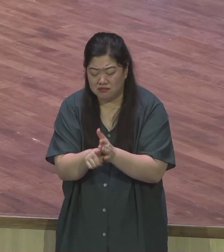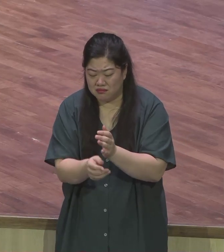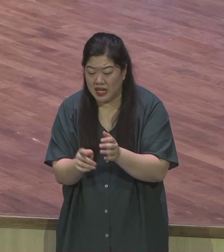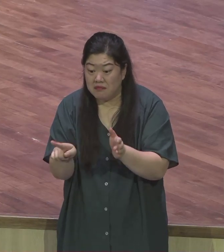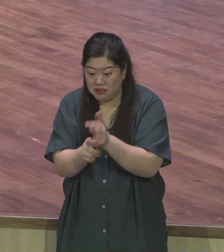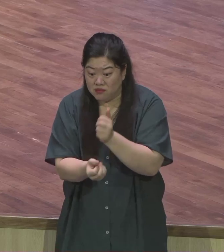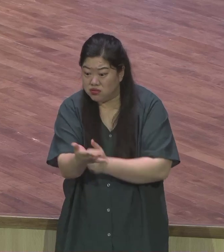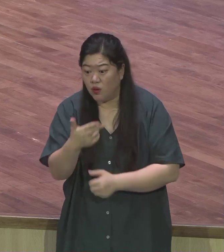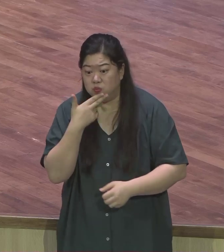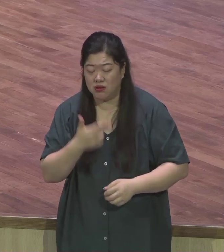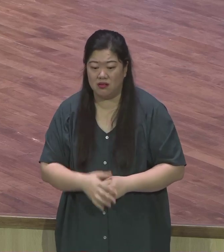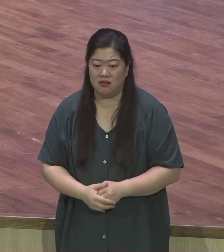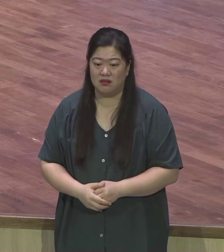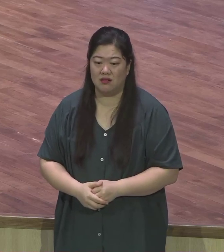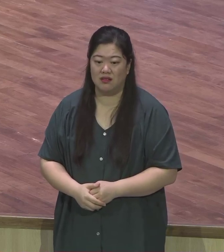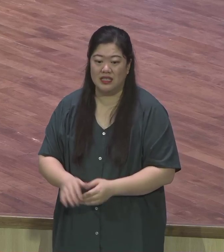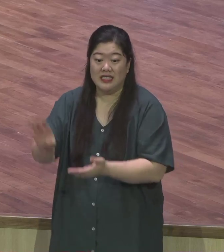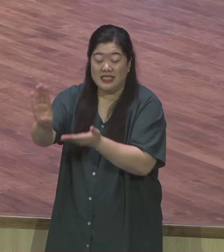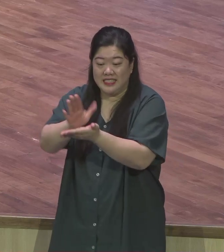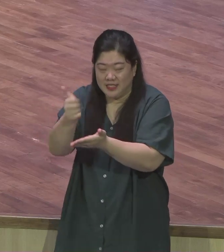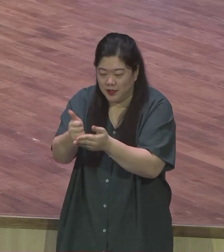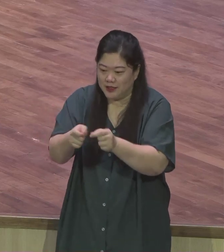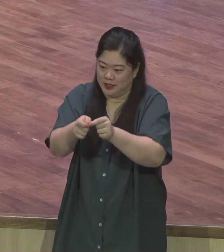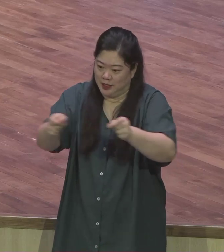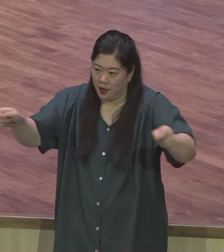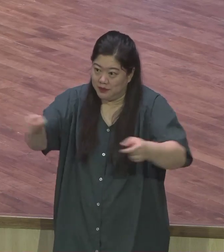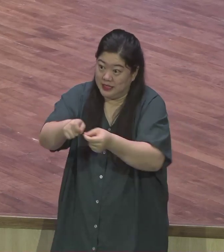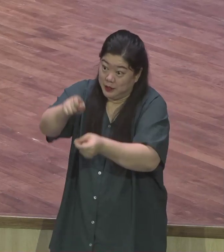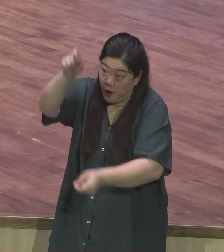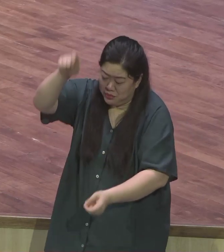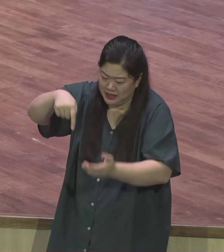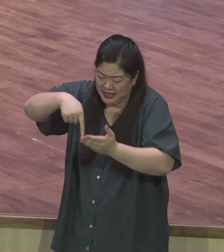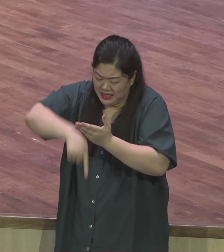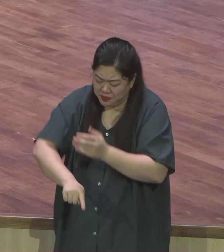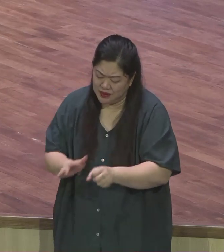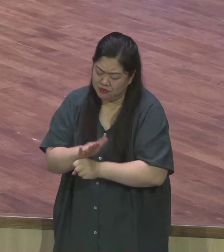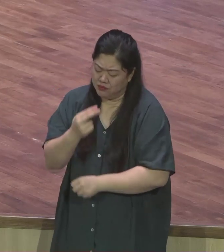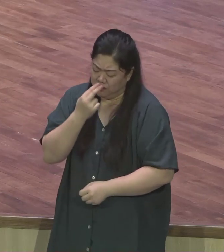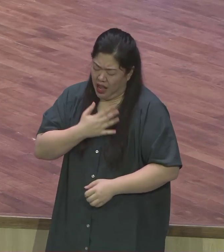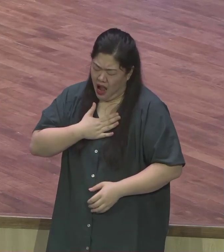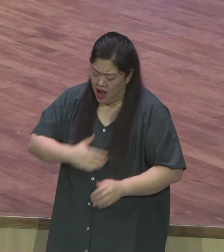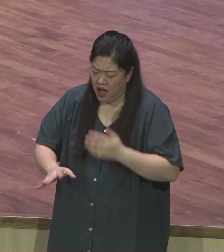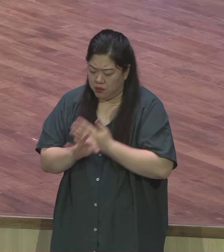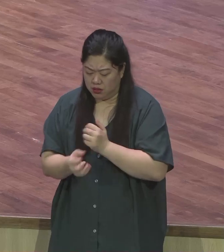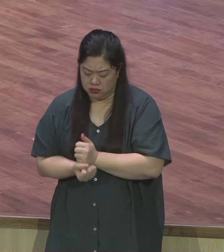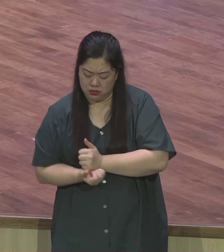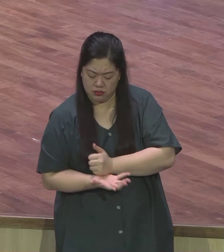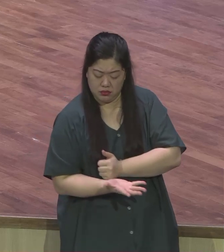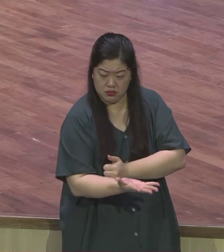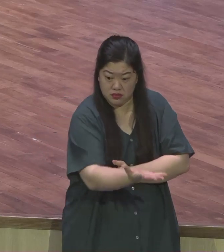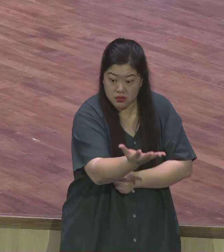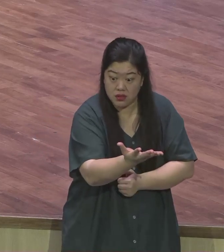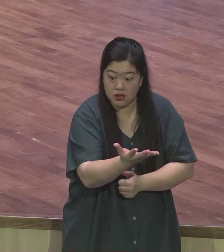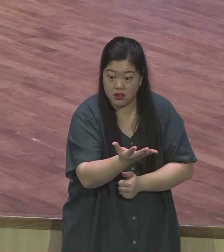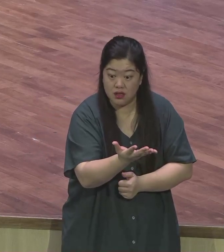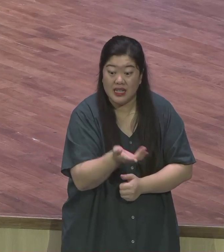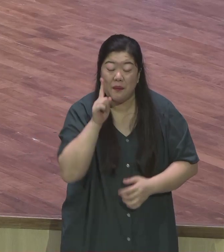그리스도라는 통일성 안에 많은 다양성이 있기 때문에 이런 다양한 사람들을 만났을 때 그래도 한번 믿어봐 이럴 수는 없잖아요 이거는